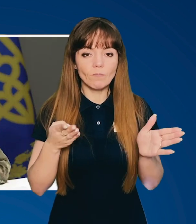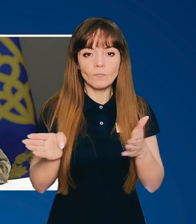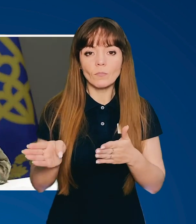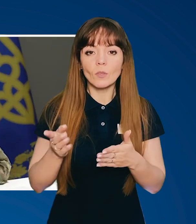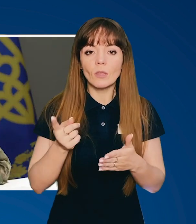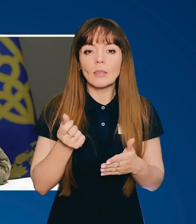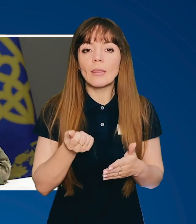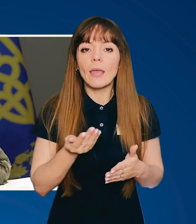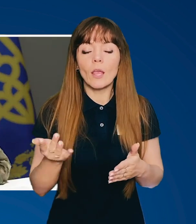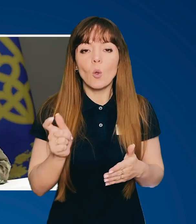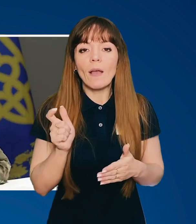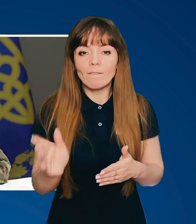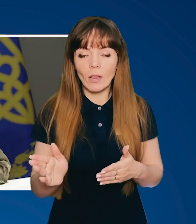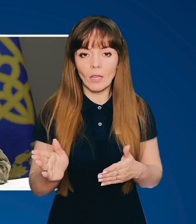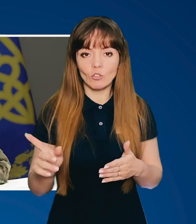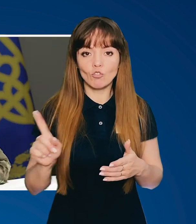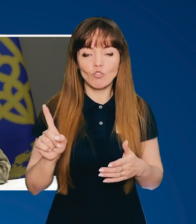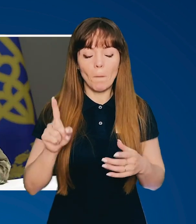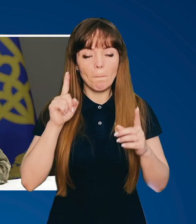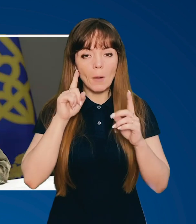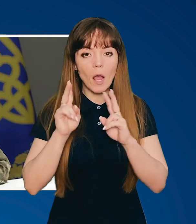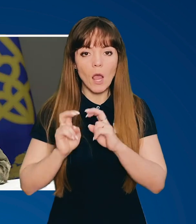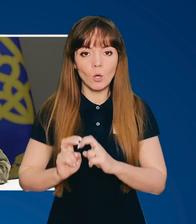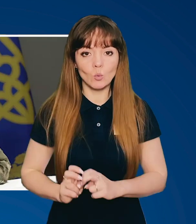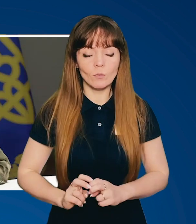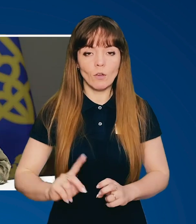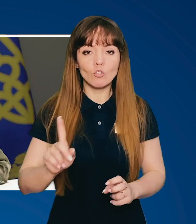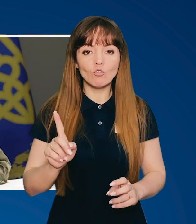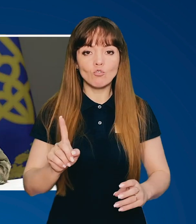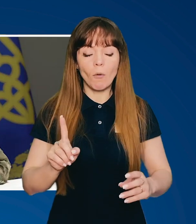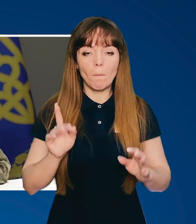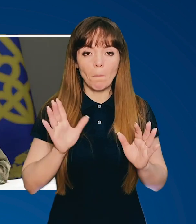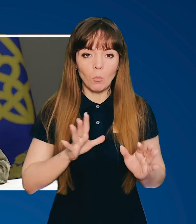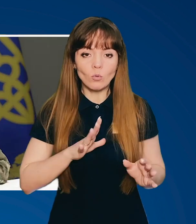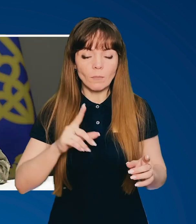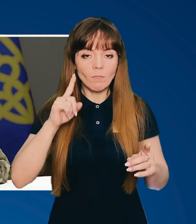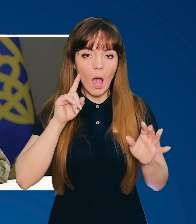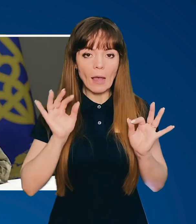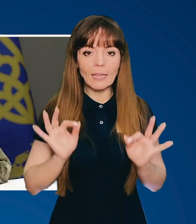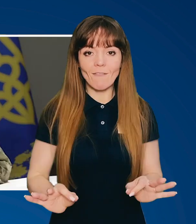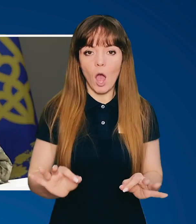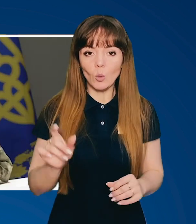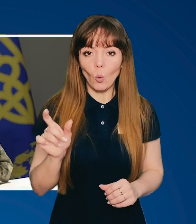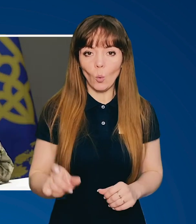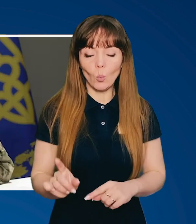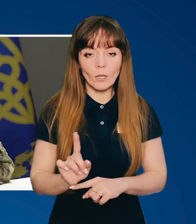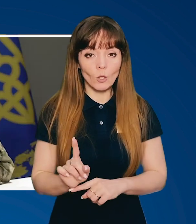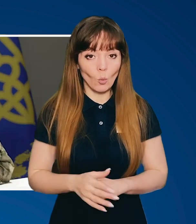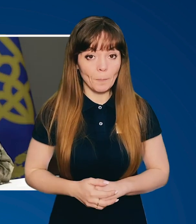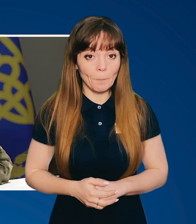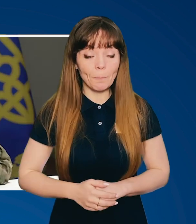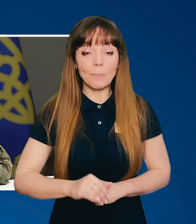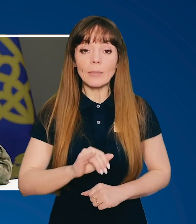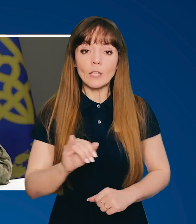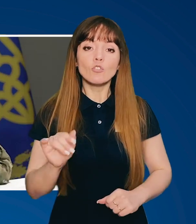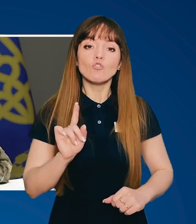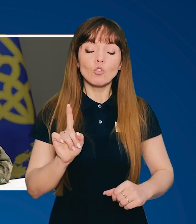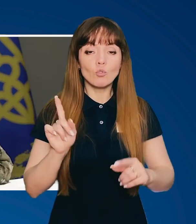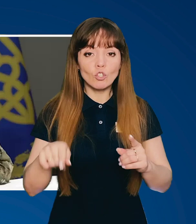хоча б на декілька хвилин, щоб проаналізувати, щоб бути адекватною людиною. І тож, щось